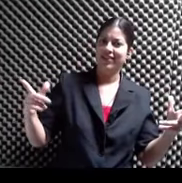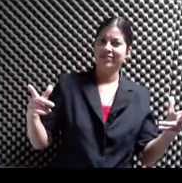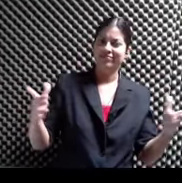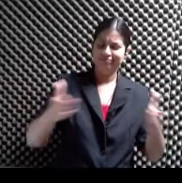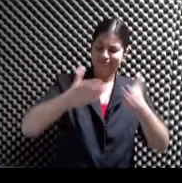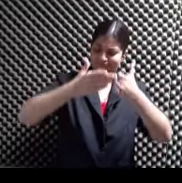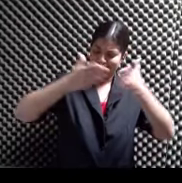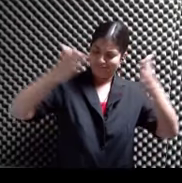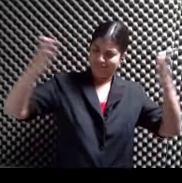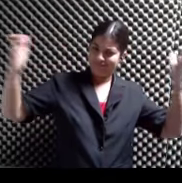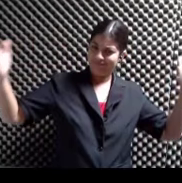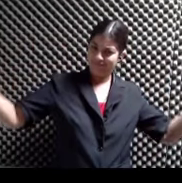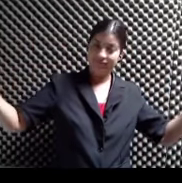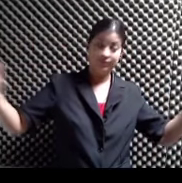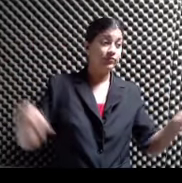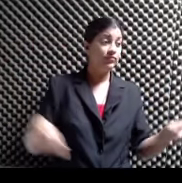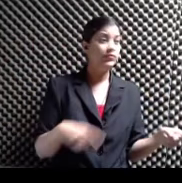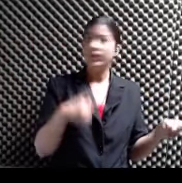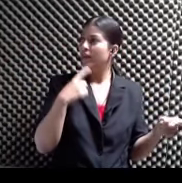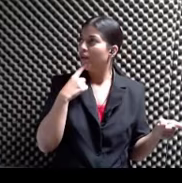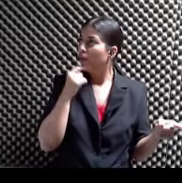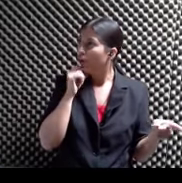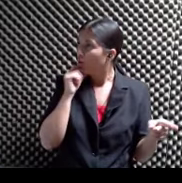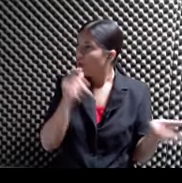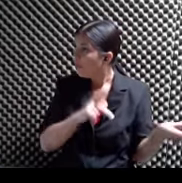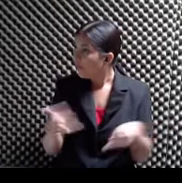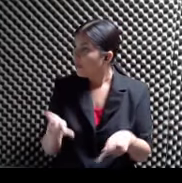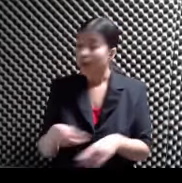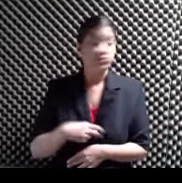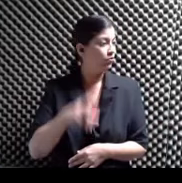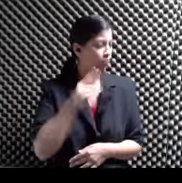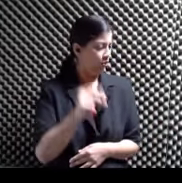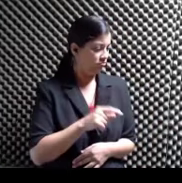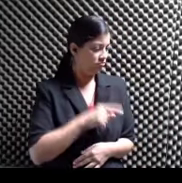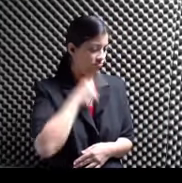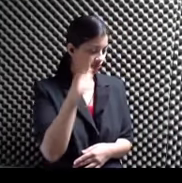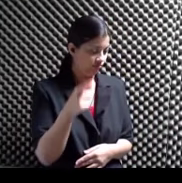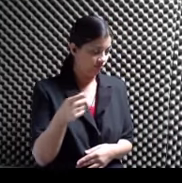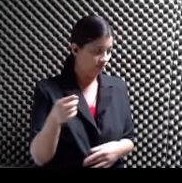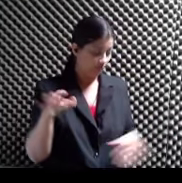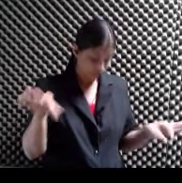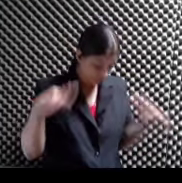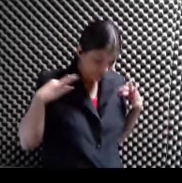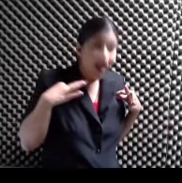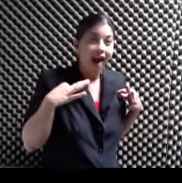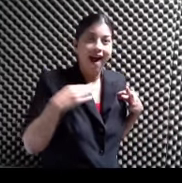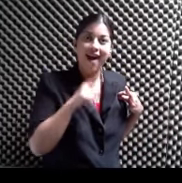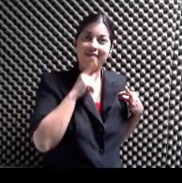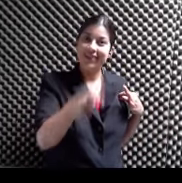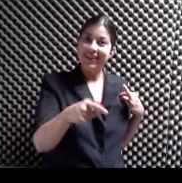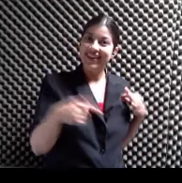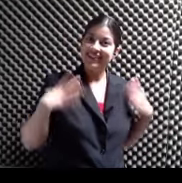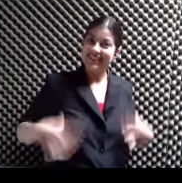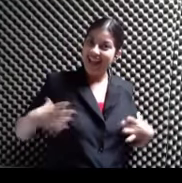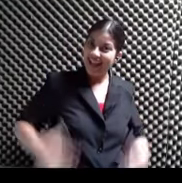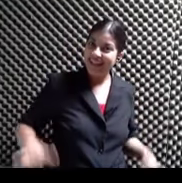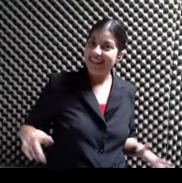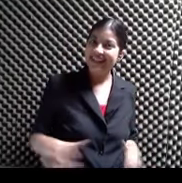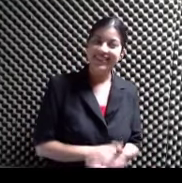Y tú dices de verdad Que tú no lo planificaste No Cayó Es que toda la semana Viene con algo así Y nunca lo